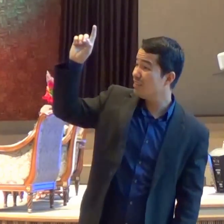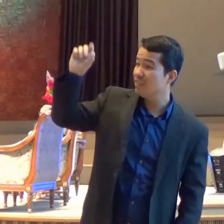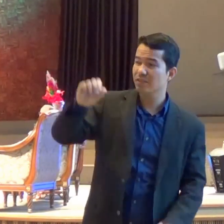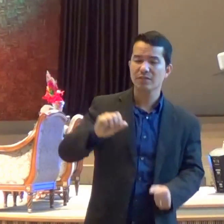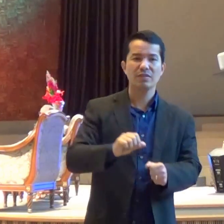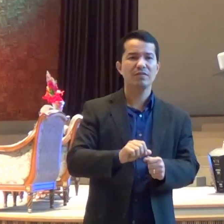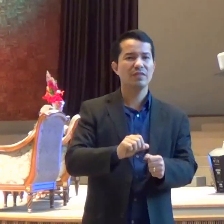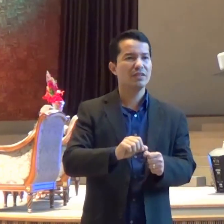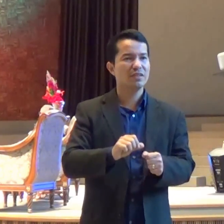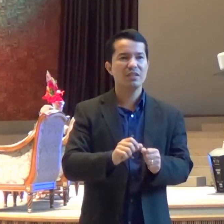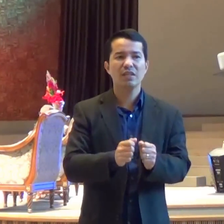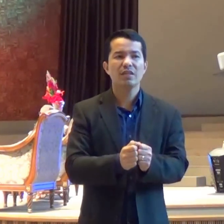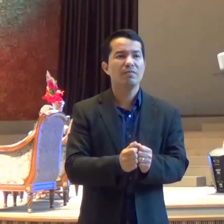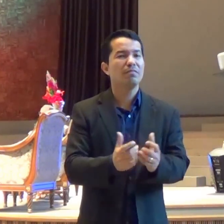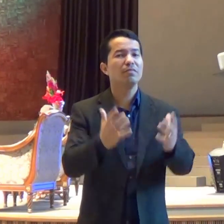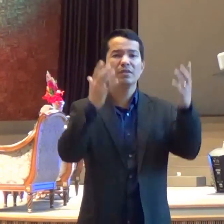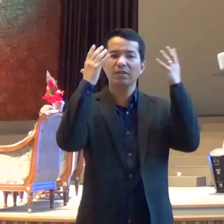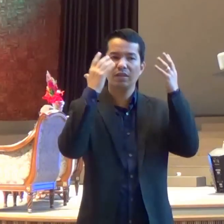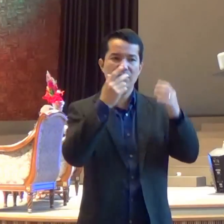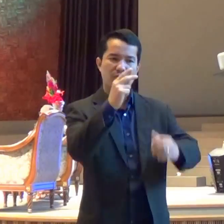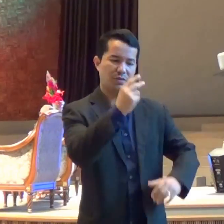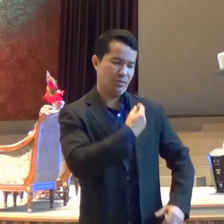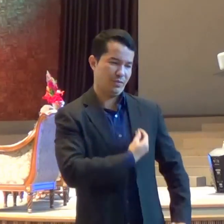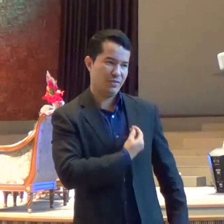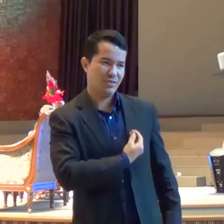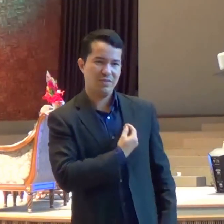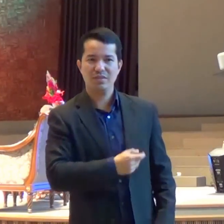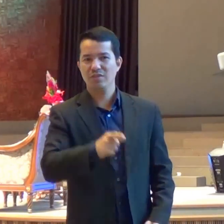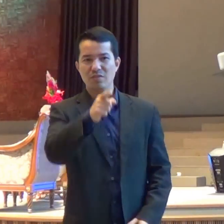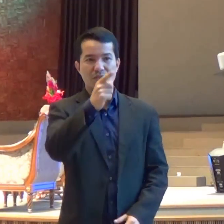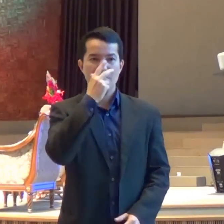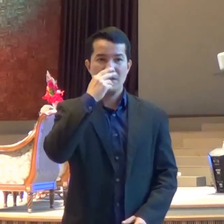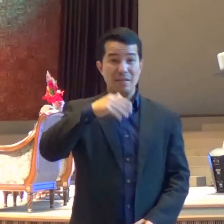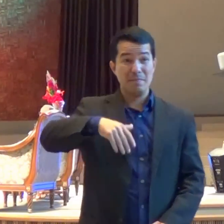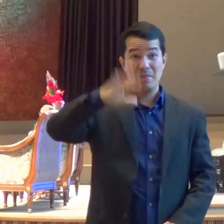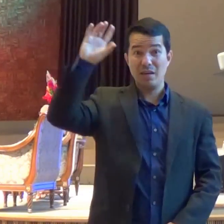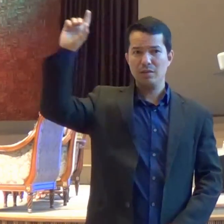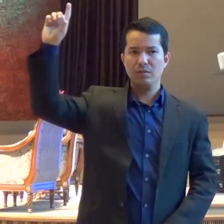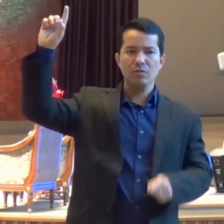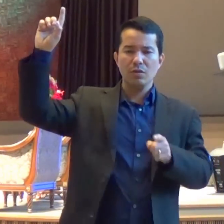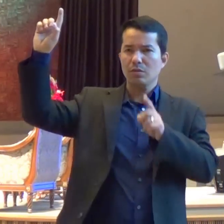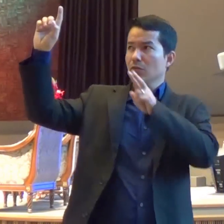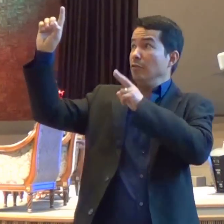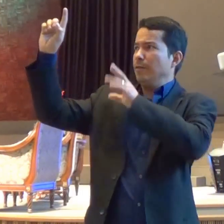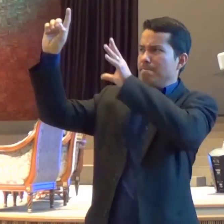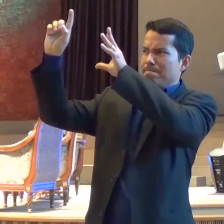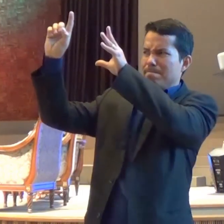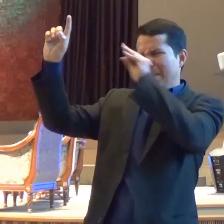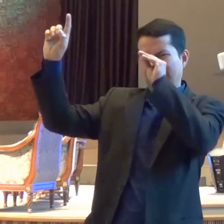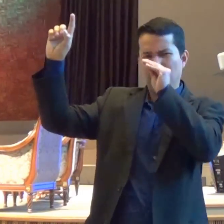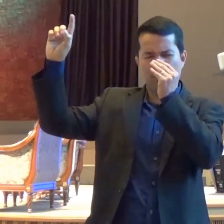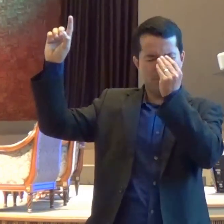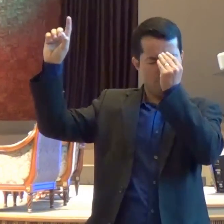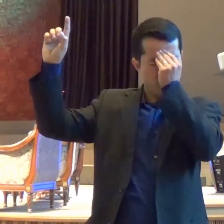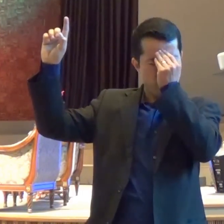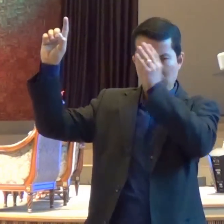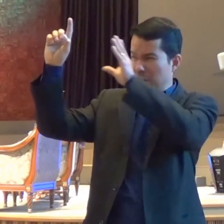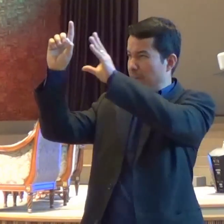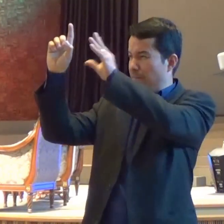glória Em glória A imagem dele Ficar brilhante No nosso rosto É